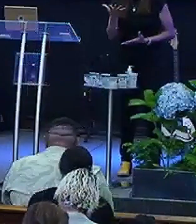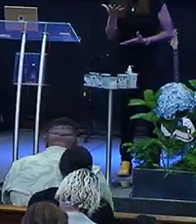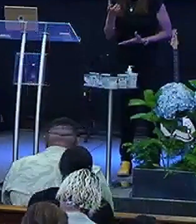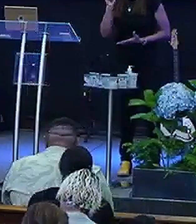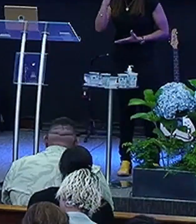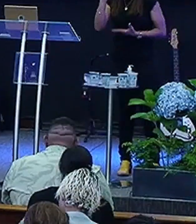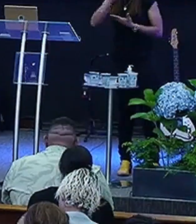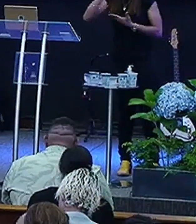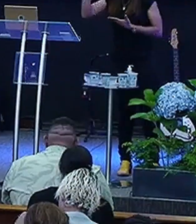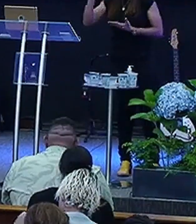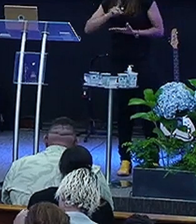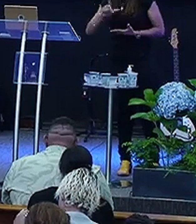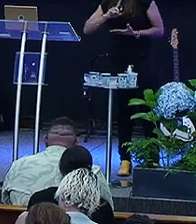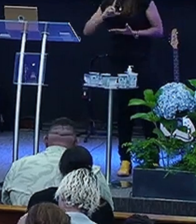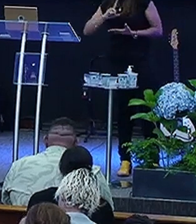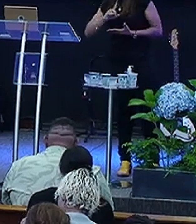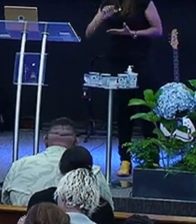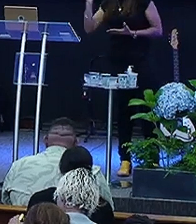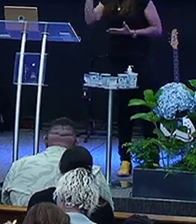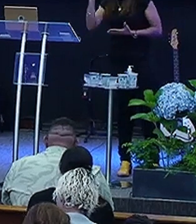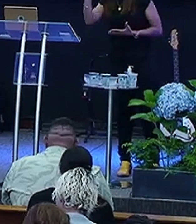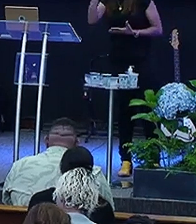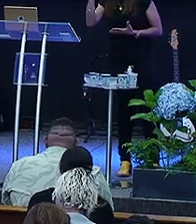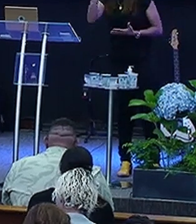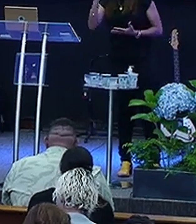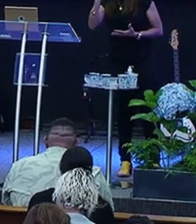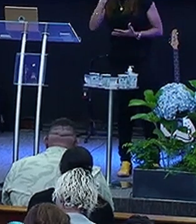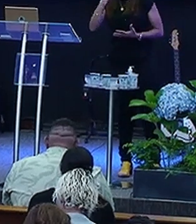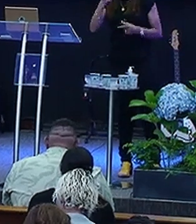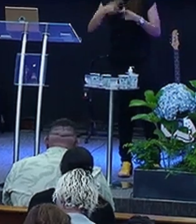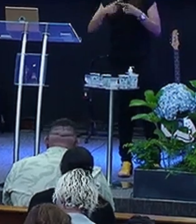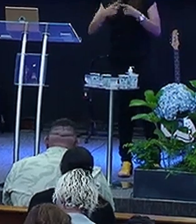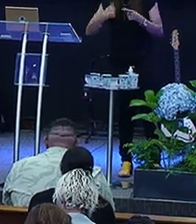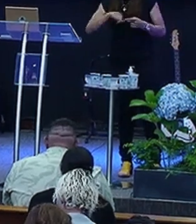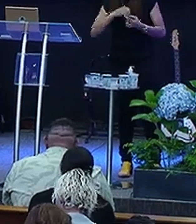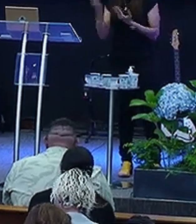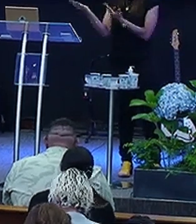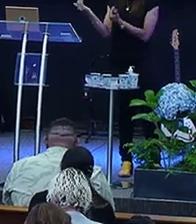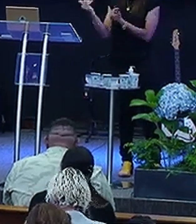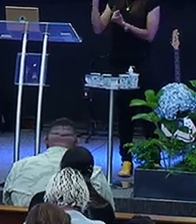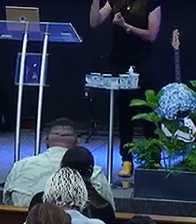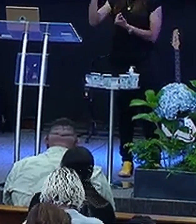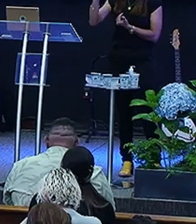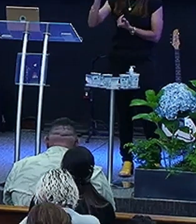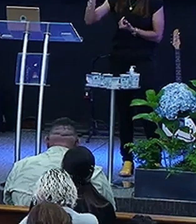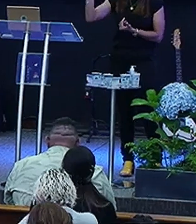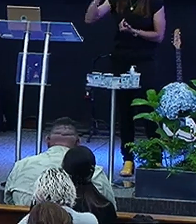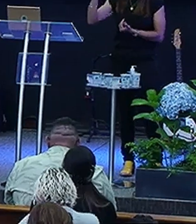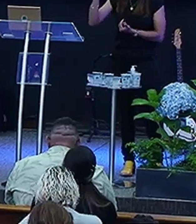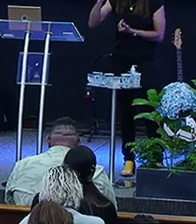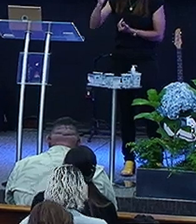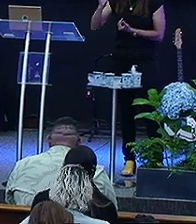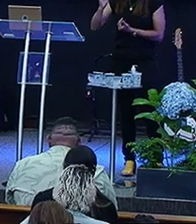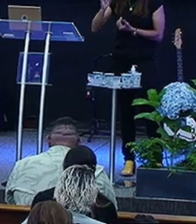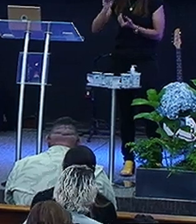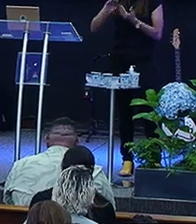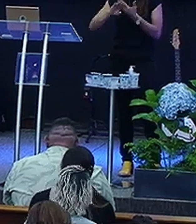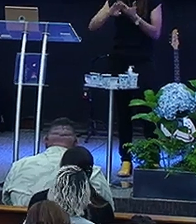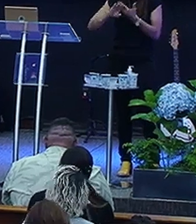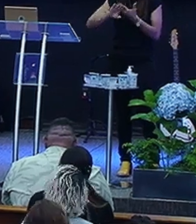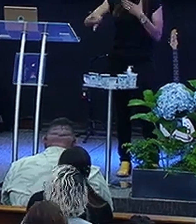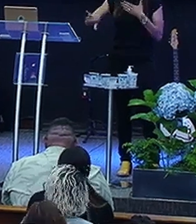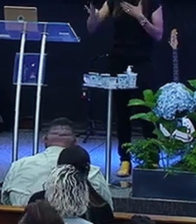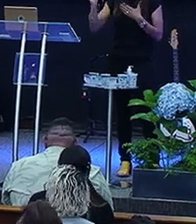O que Deus quer de mim Lá naquela faculdade? Mas por que Que os nossos jovens 70% Estão desviando Na faculdade?